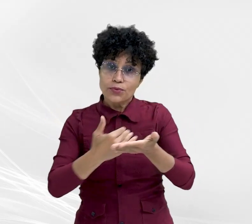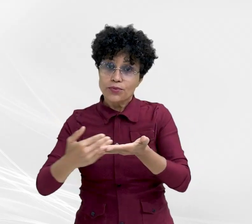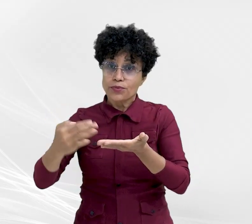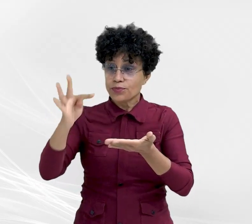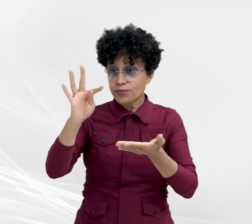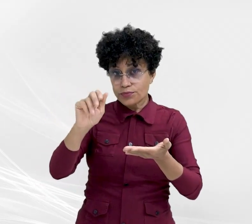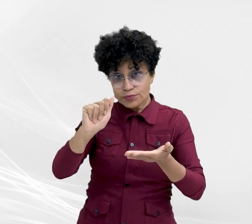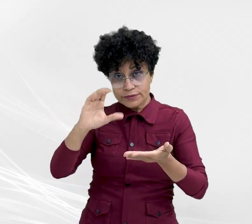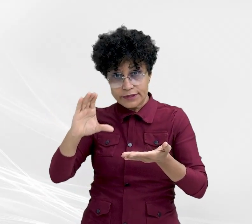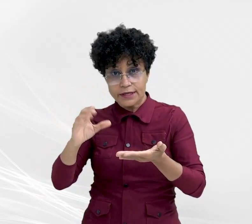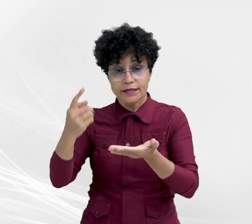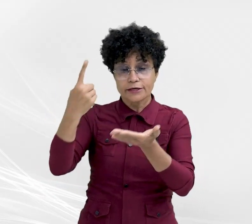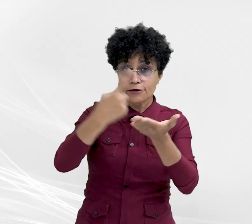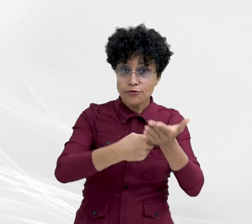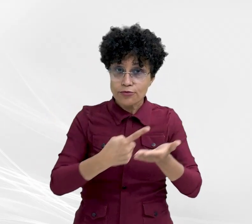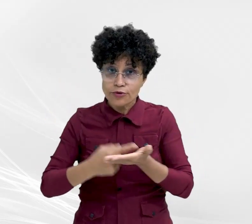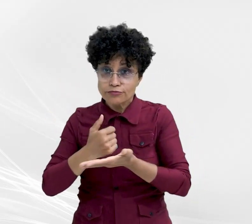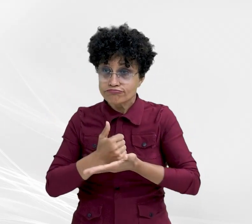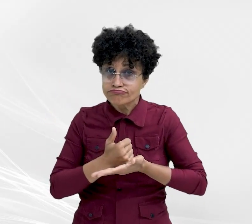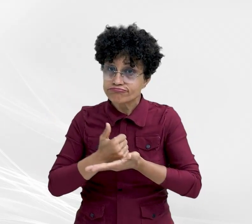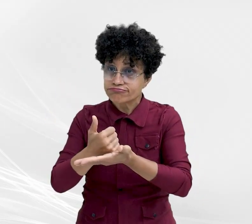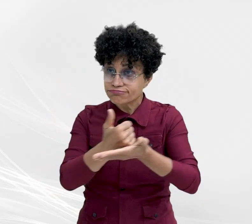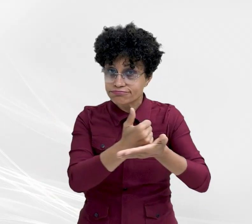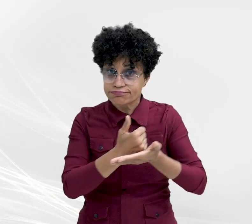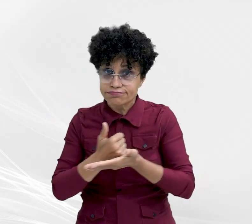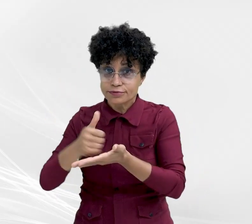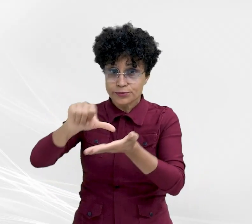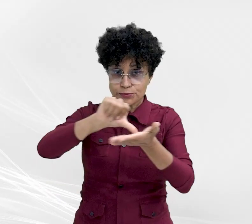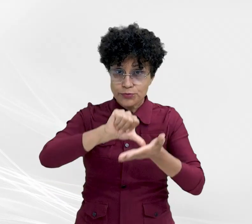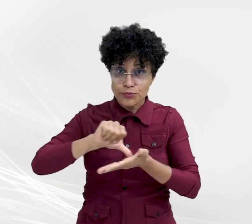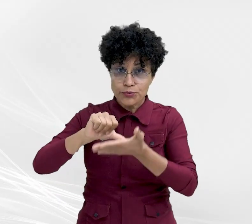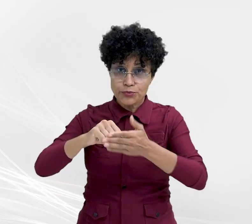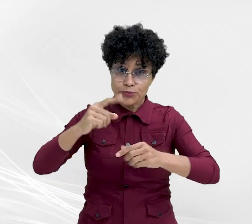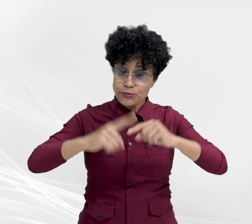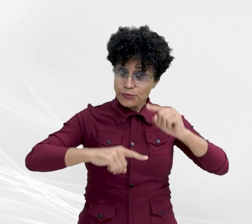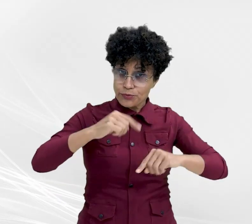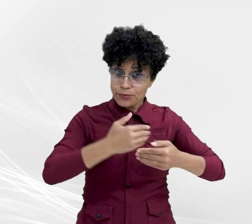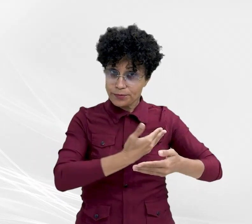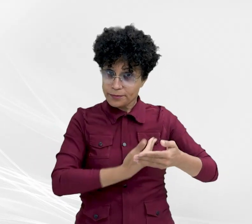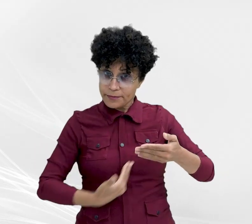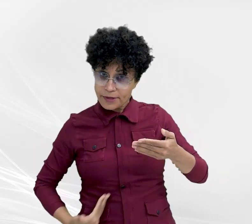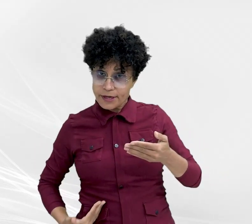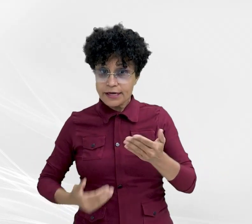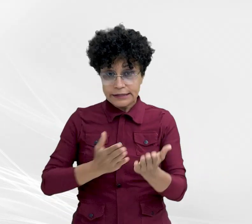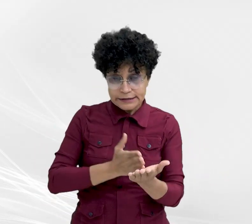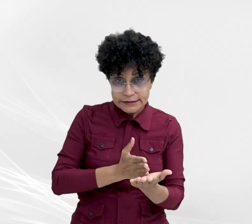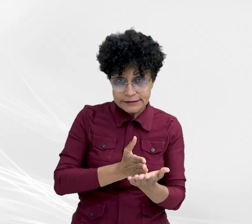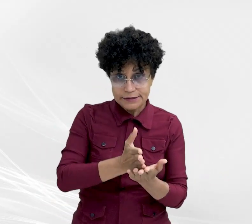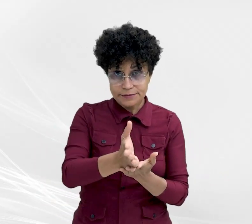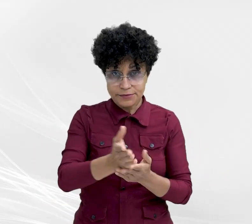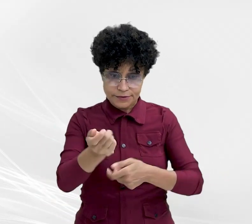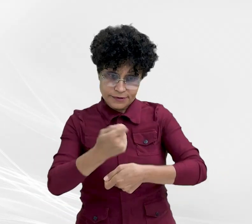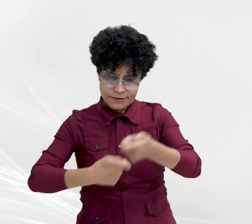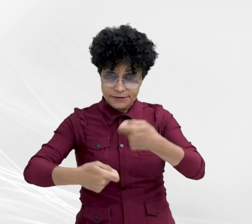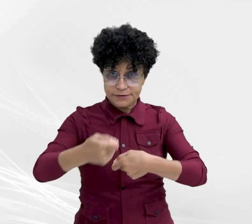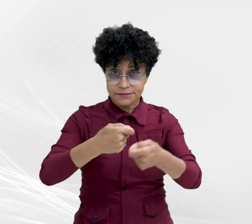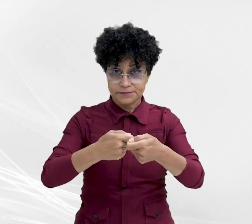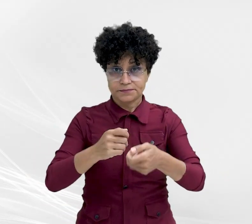acordos de colaboração firmados pelo Núcleo de Defesa do Patrimônio Público e da Propriedade Administrativa. Abre aspas.